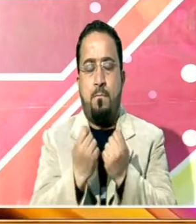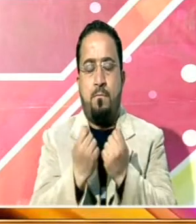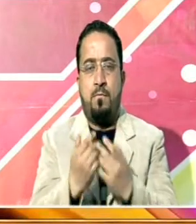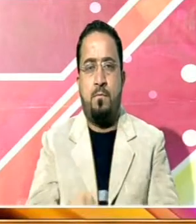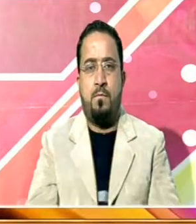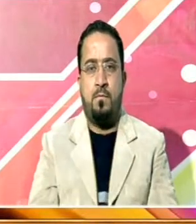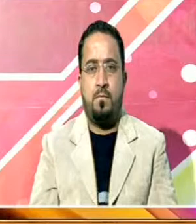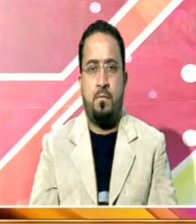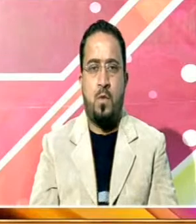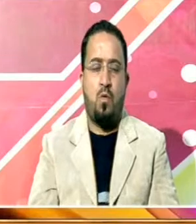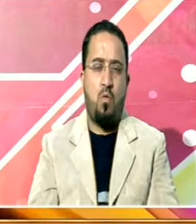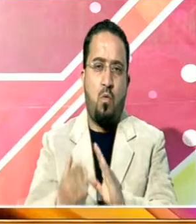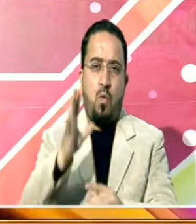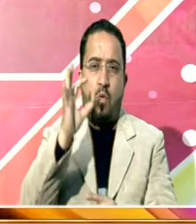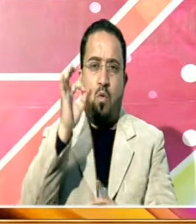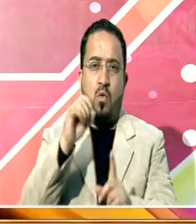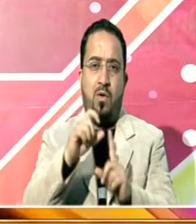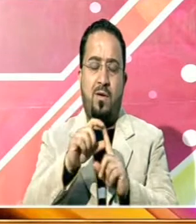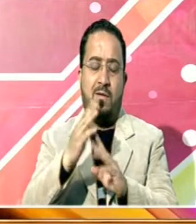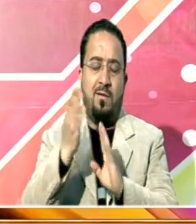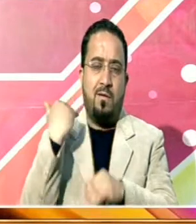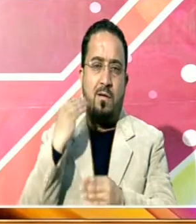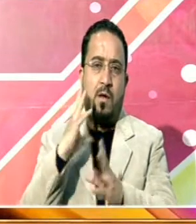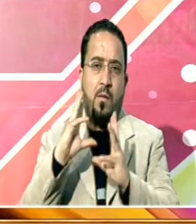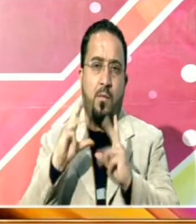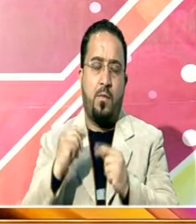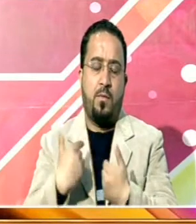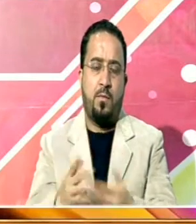اور پرانے مفروضوں کو دور کر رہی ہیں